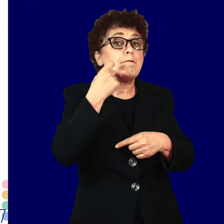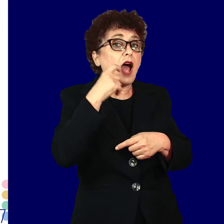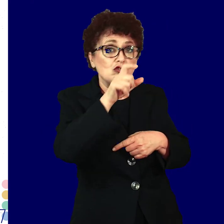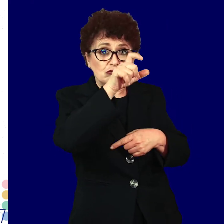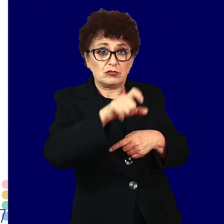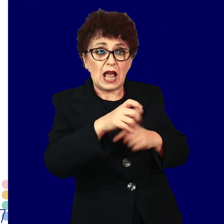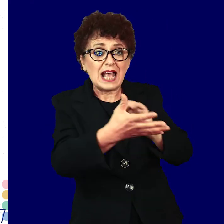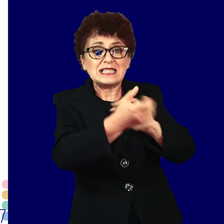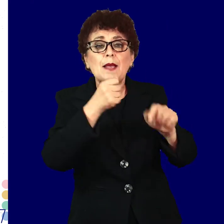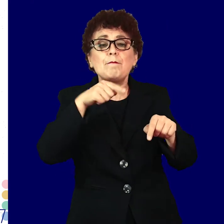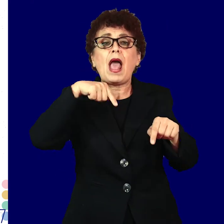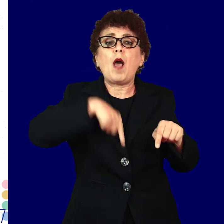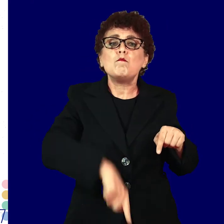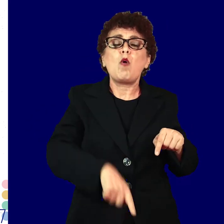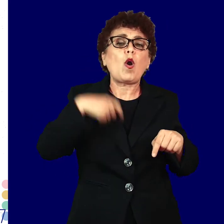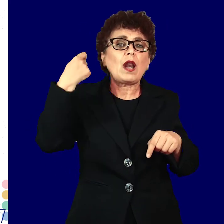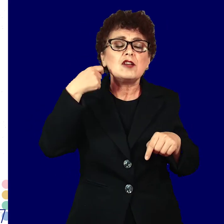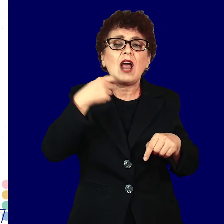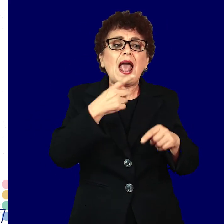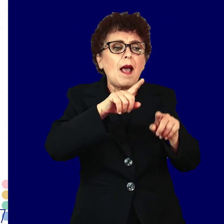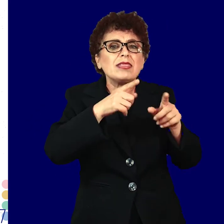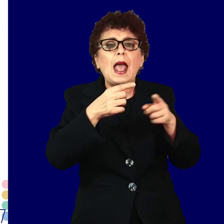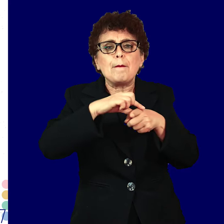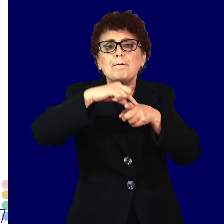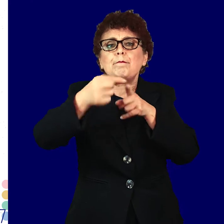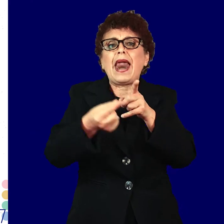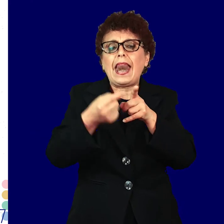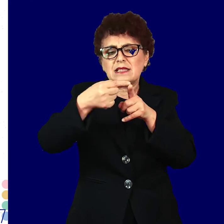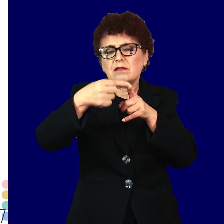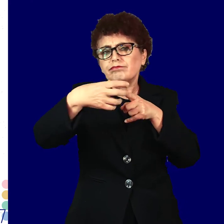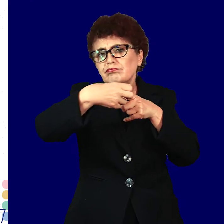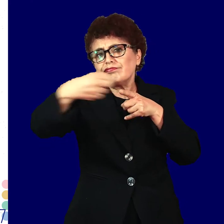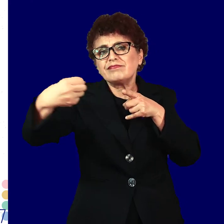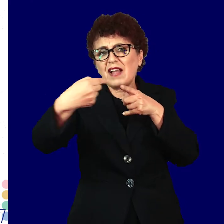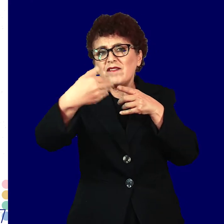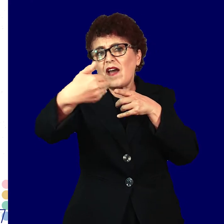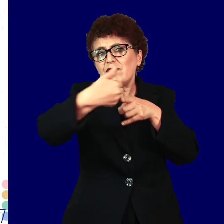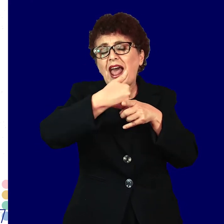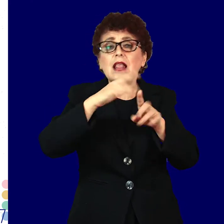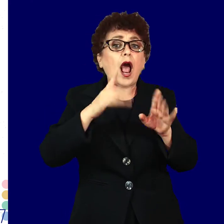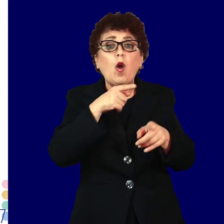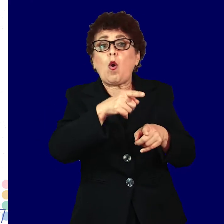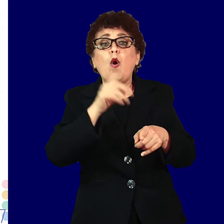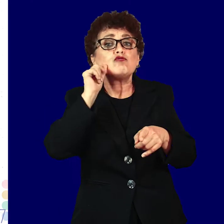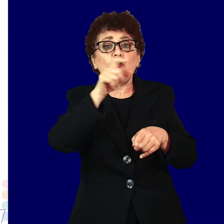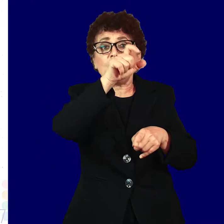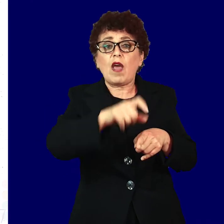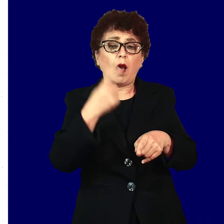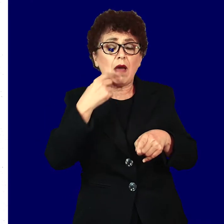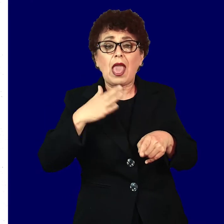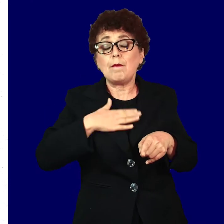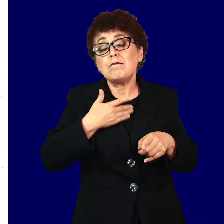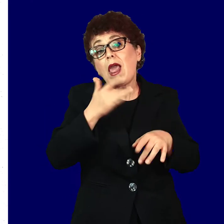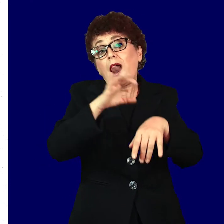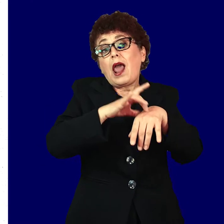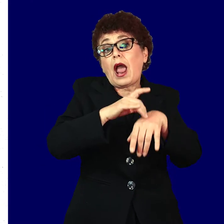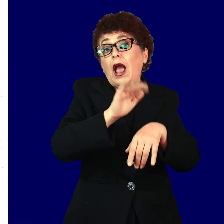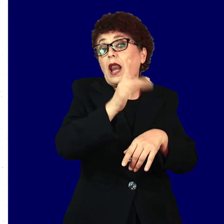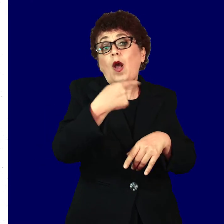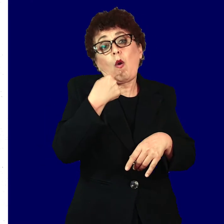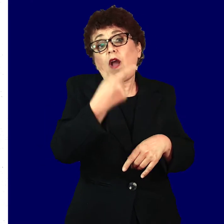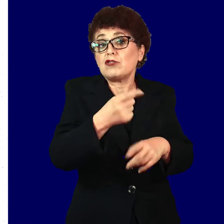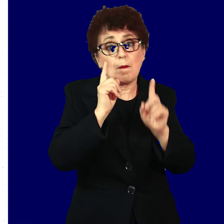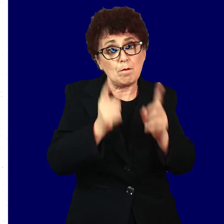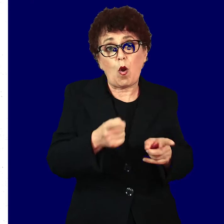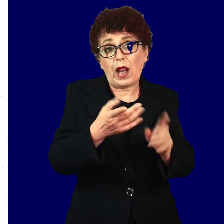Се зема урина или бриз од пенис, доколку има појава на симптоми или по препорака на лекар.